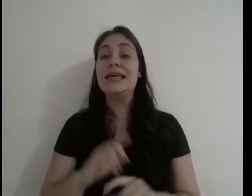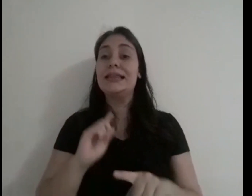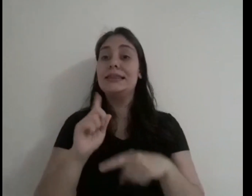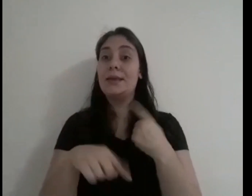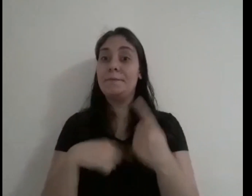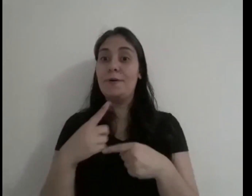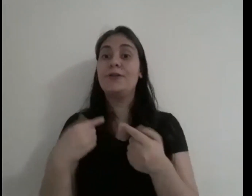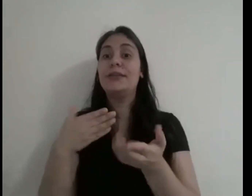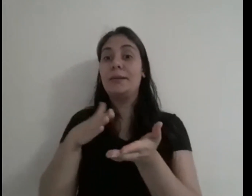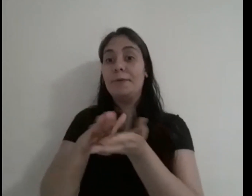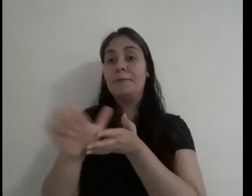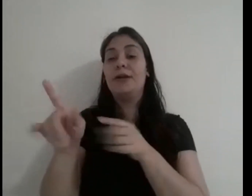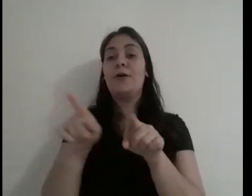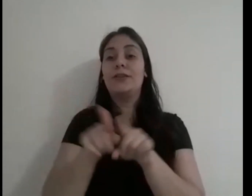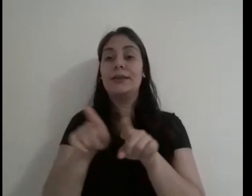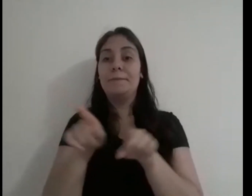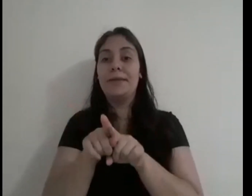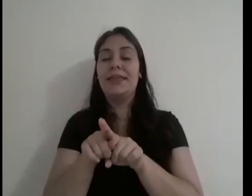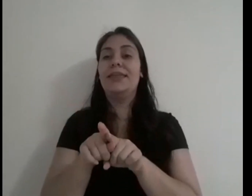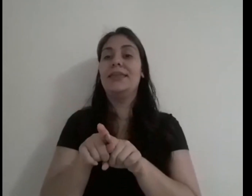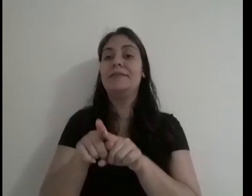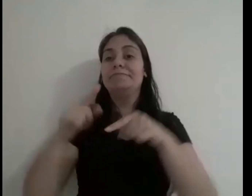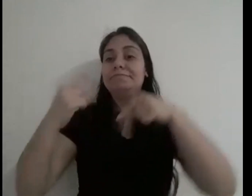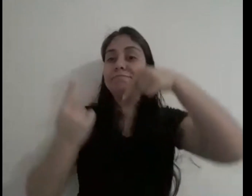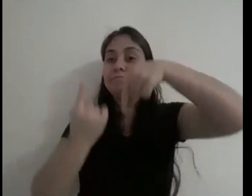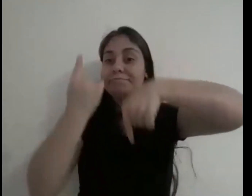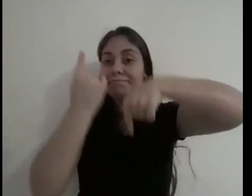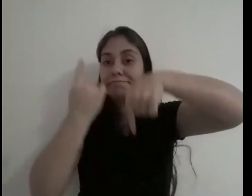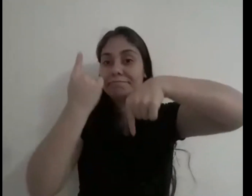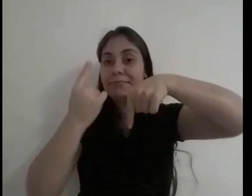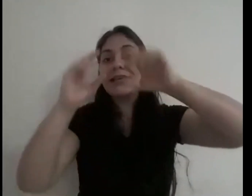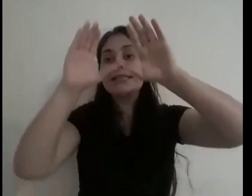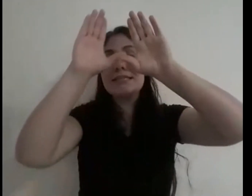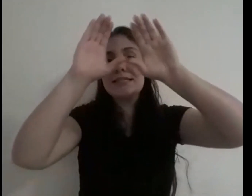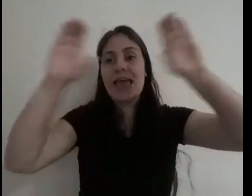E depois, ele publica também o livro Céu e Inferno. Céu Inferno,